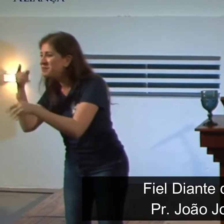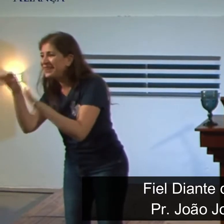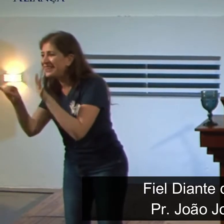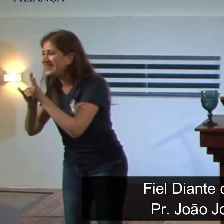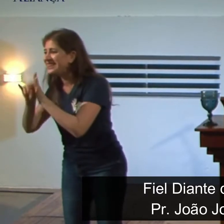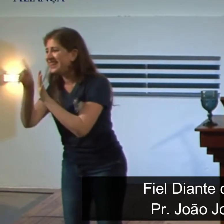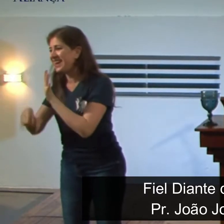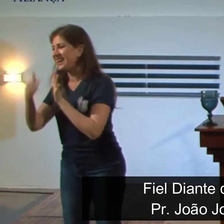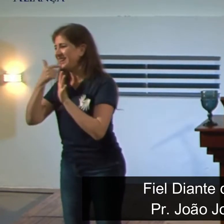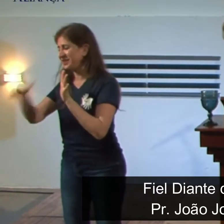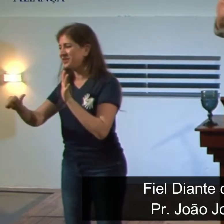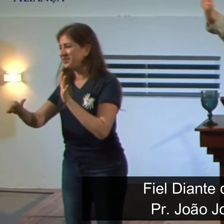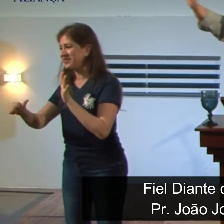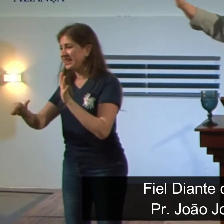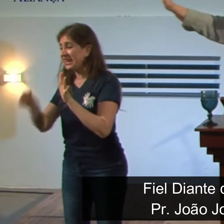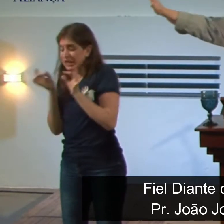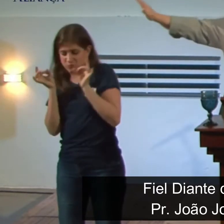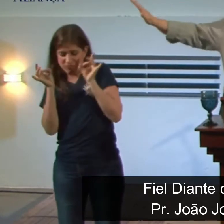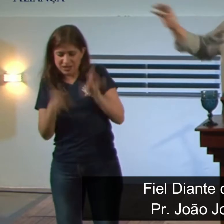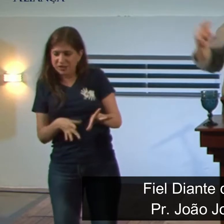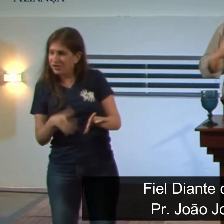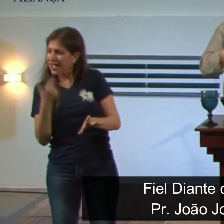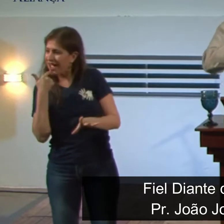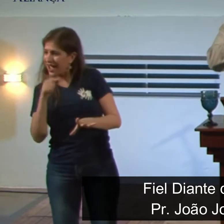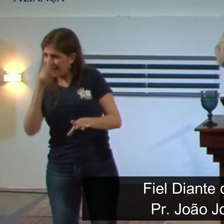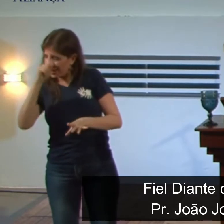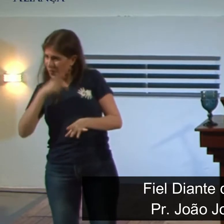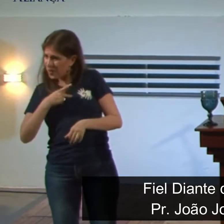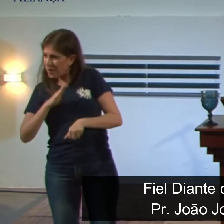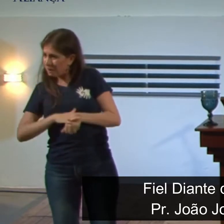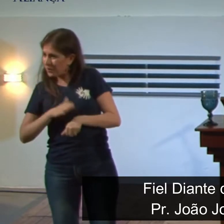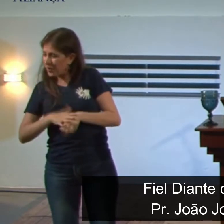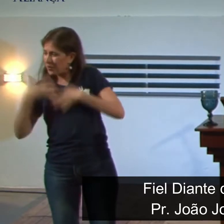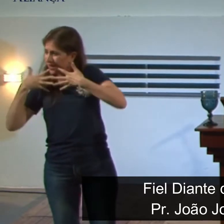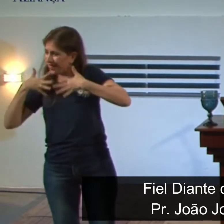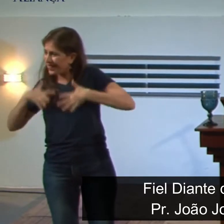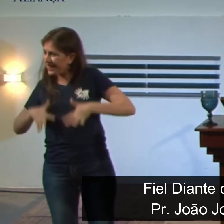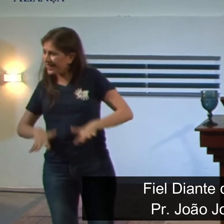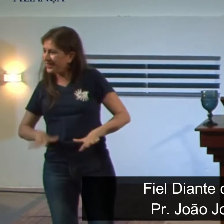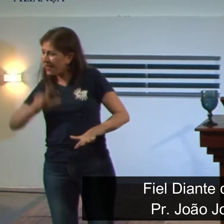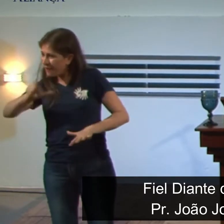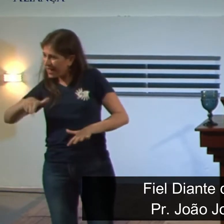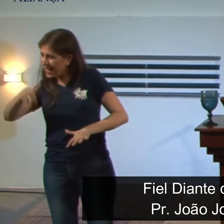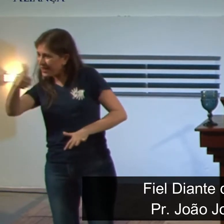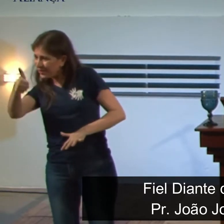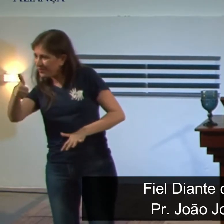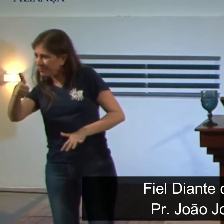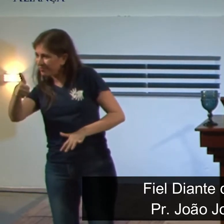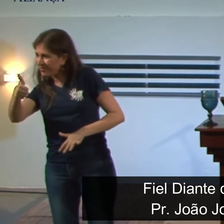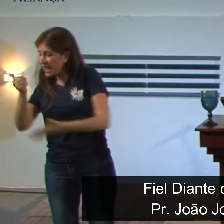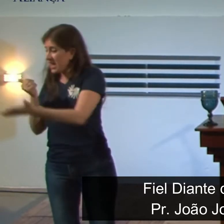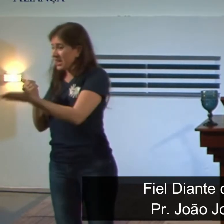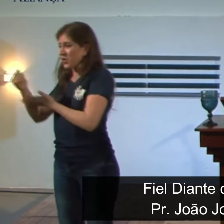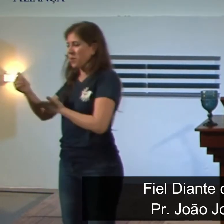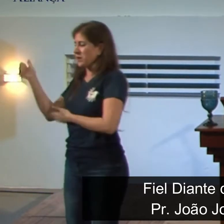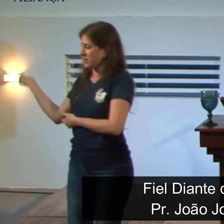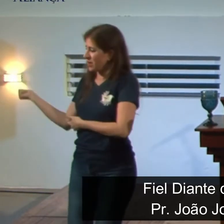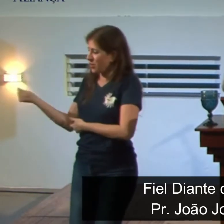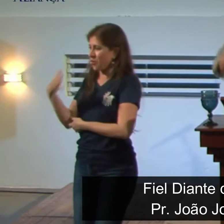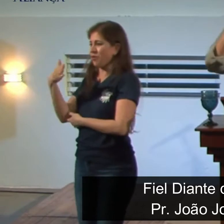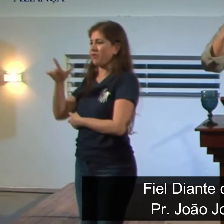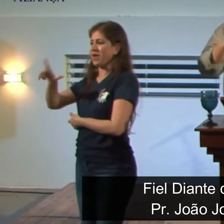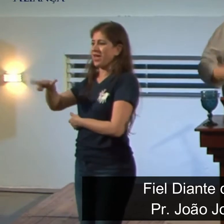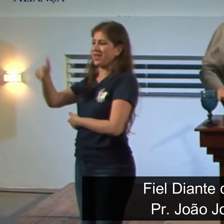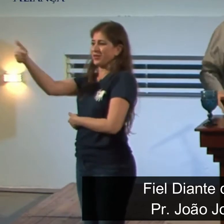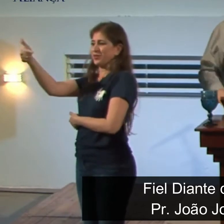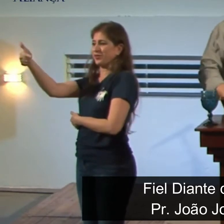levavam esse povo a abandonar a língua materna e a assumir uma nova língua que tinha características dessa nova cultura.